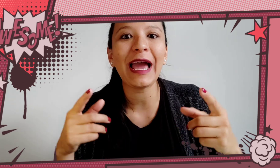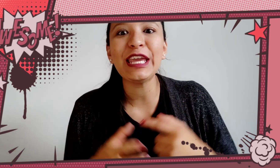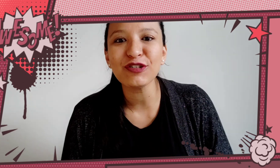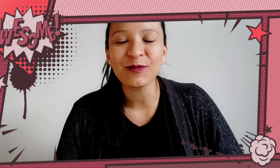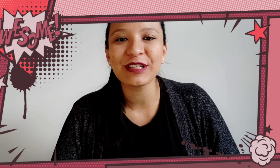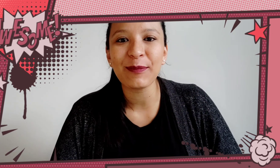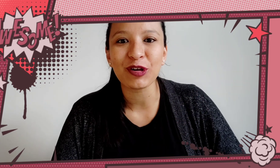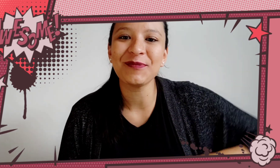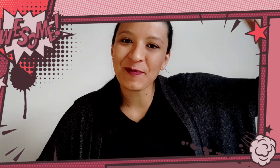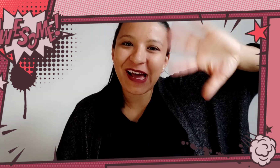y nos vemos en la próxima. Bye.